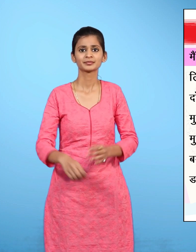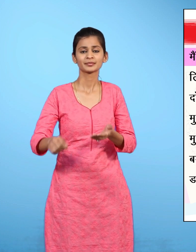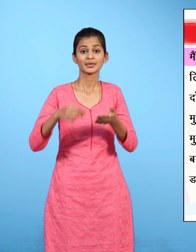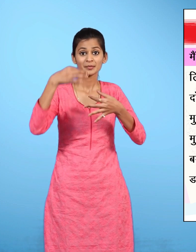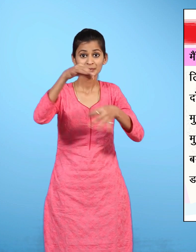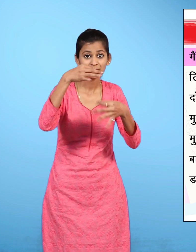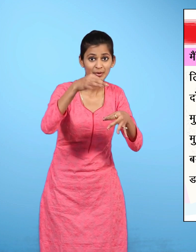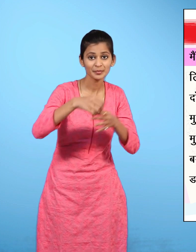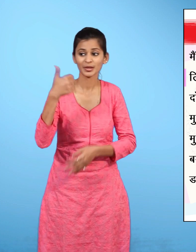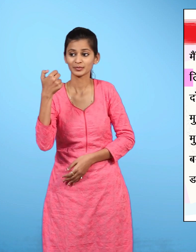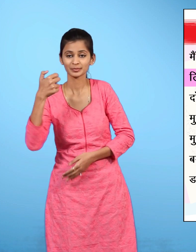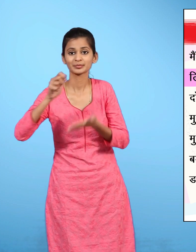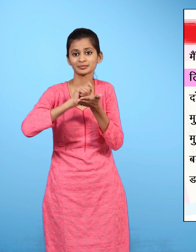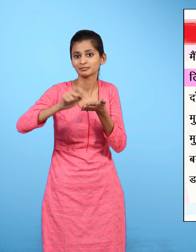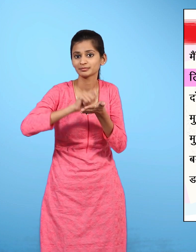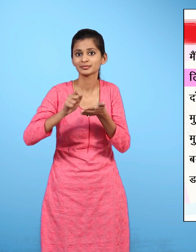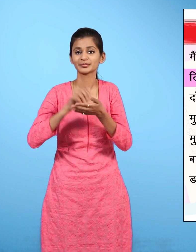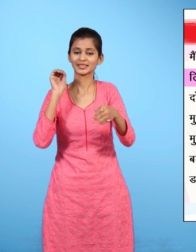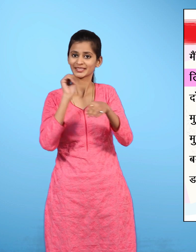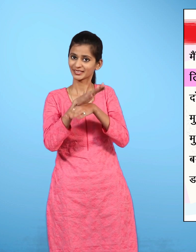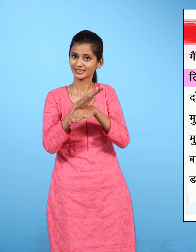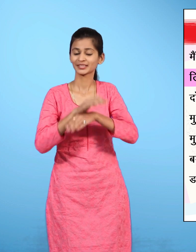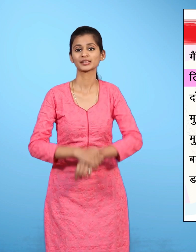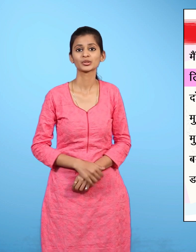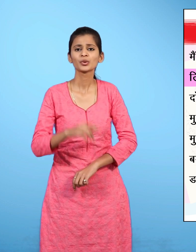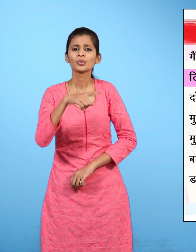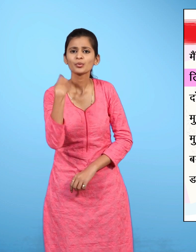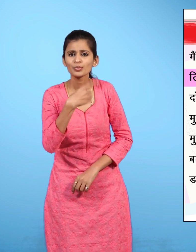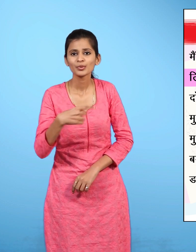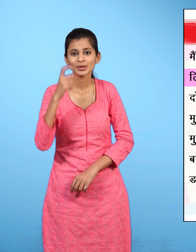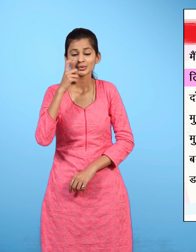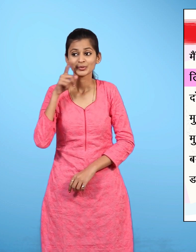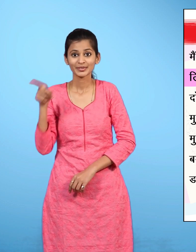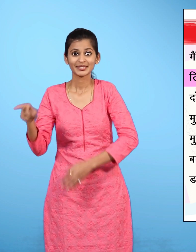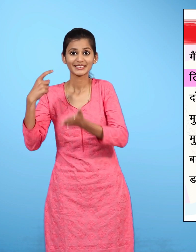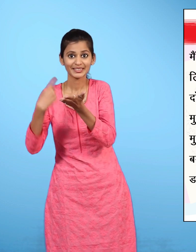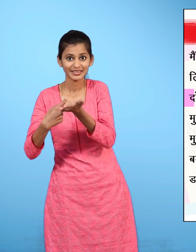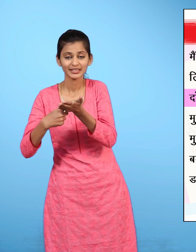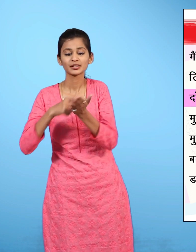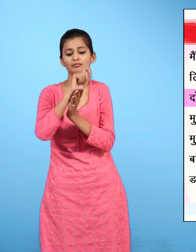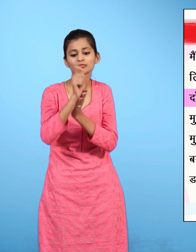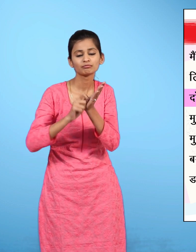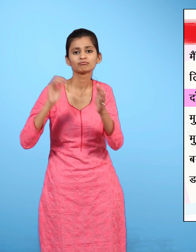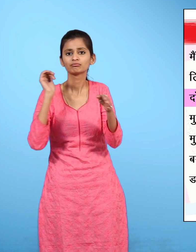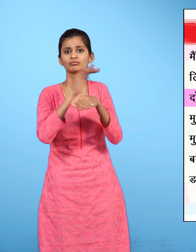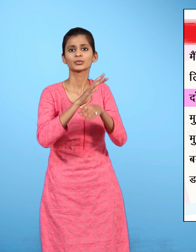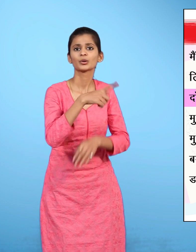कागस कलम से लिखी चिठी जो रीना ने अपने दोस्त एहमद को लिखी